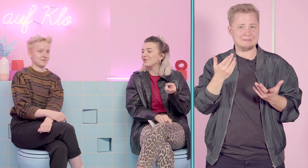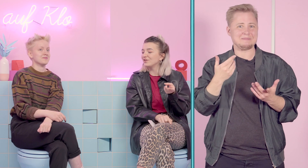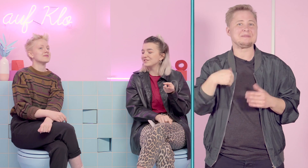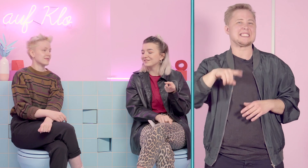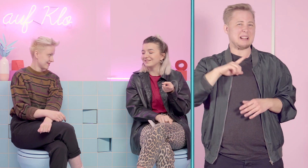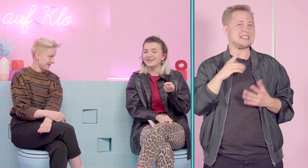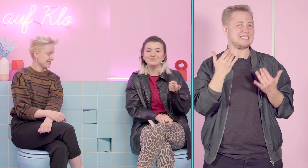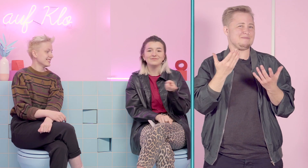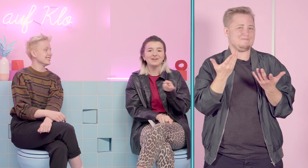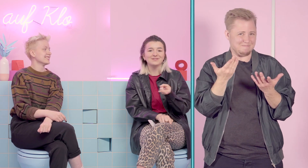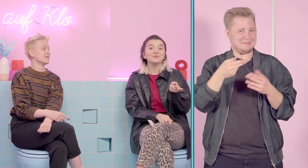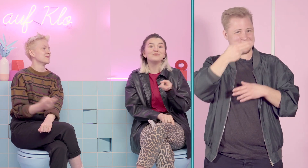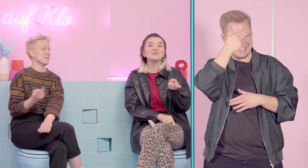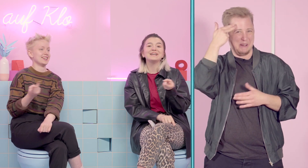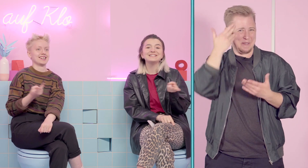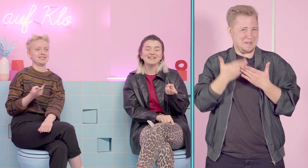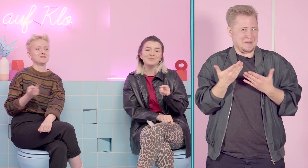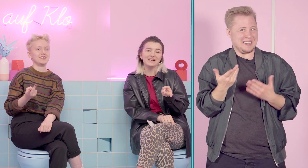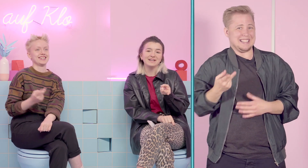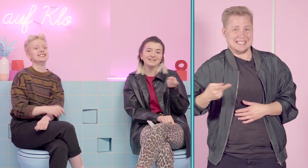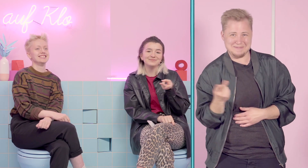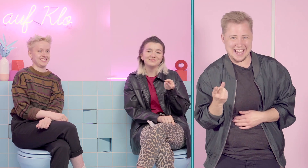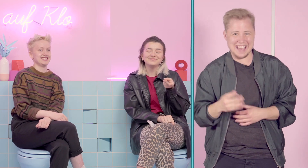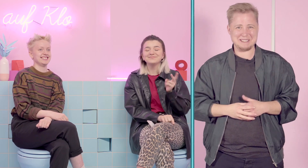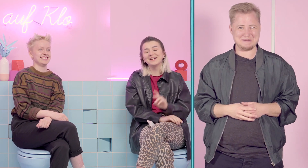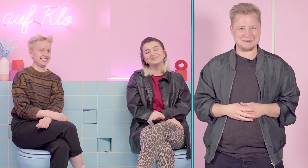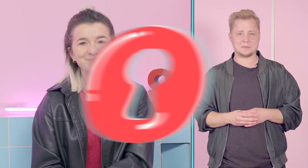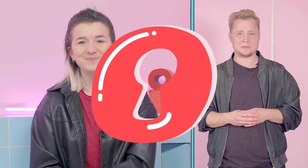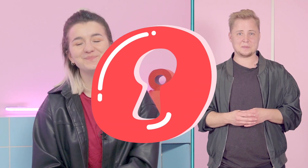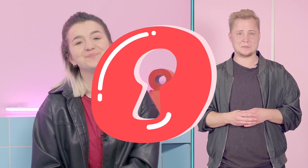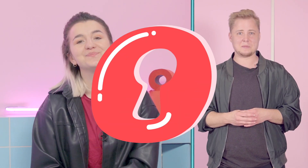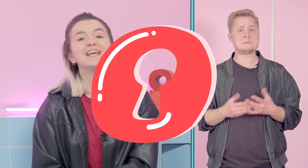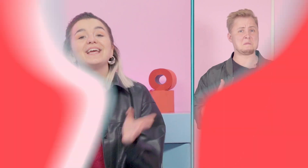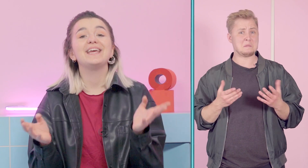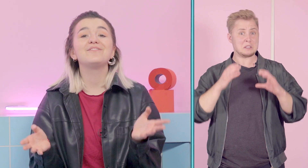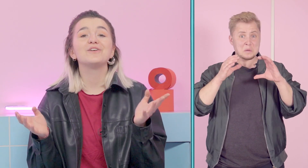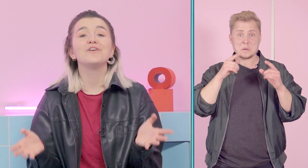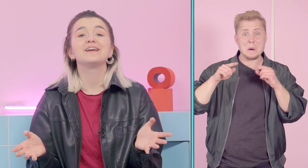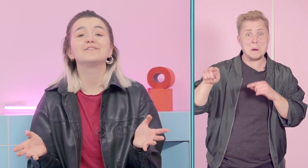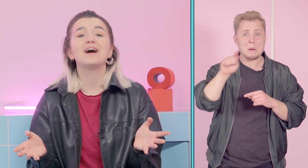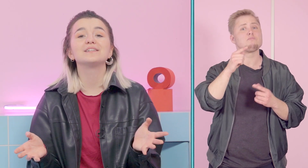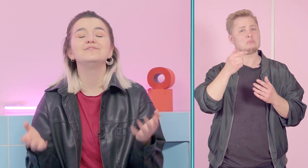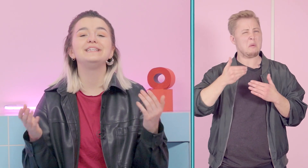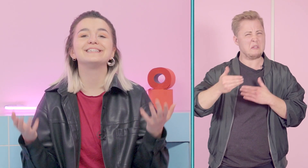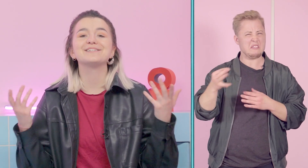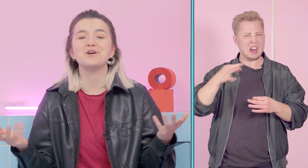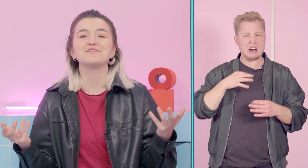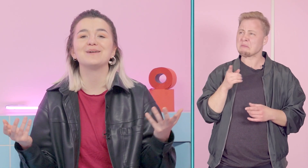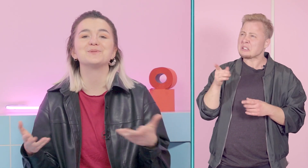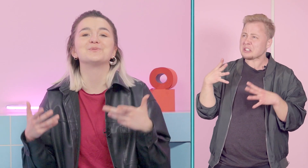heute, also wurde mir jetzt Name Maria gegeben. egal, Maria, genau. Ich werde häufiger gefragt, wie ich es geschafft habe, so